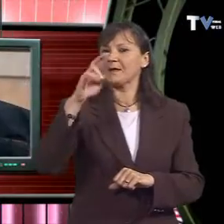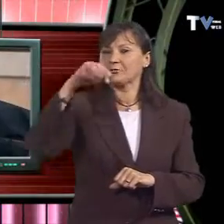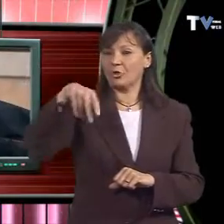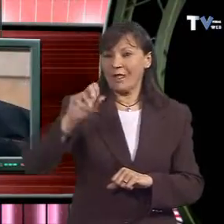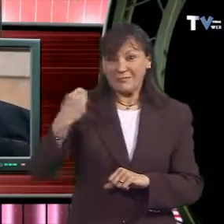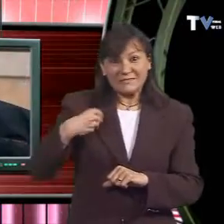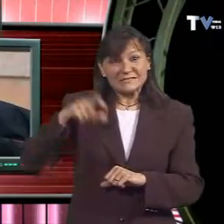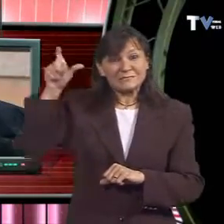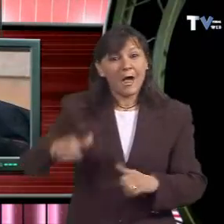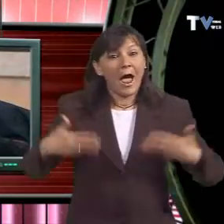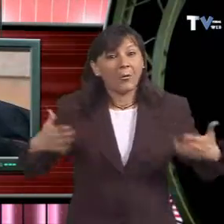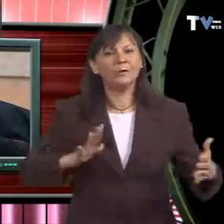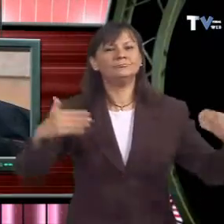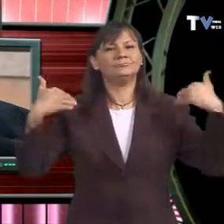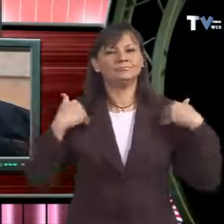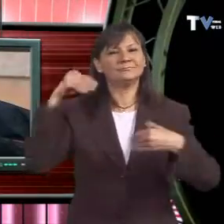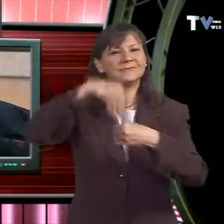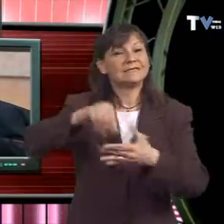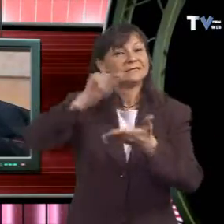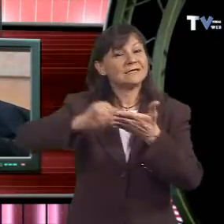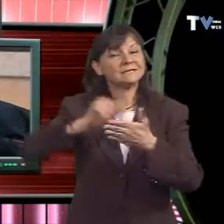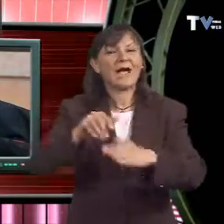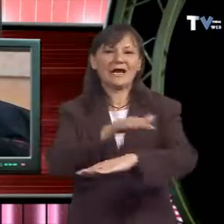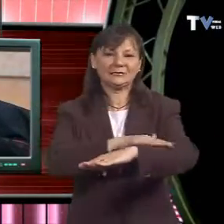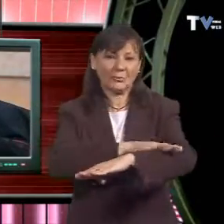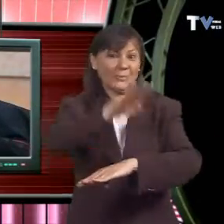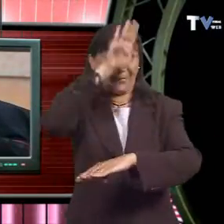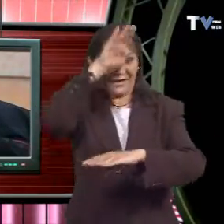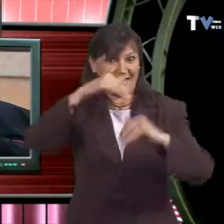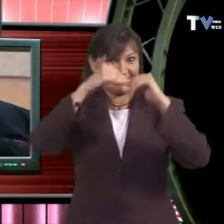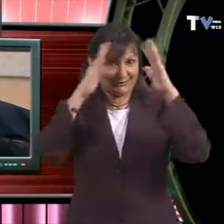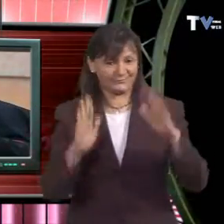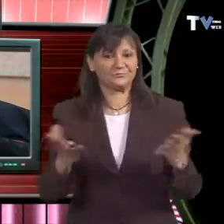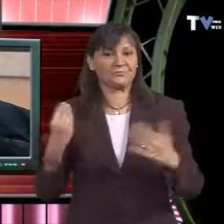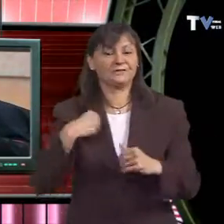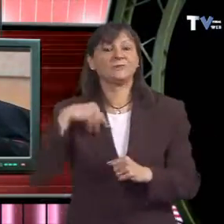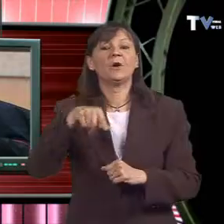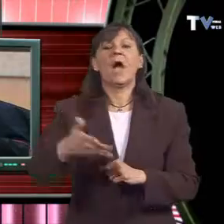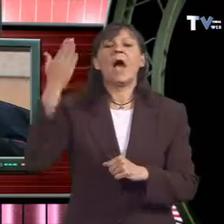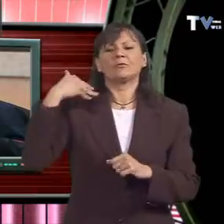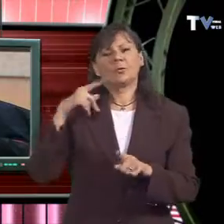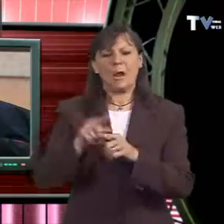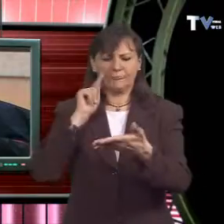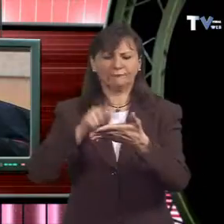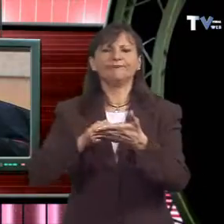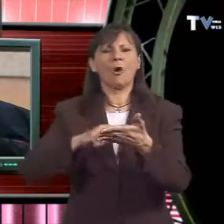explicant que no hauria de ser condemnat, ja que estava malalt i penedit,